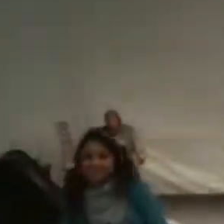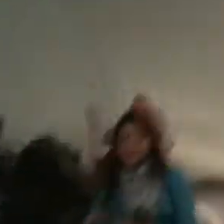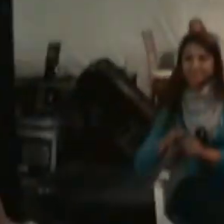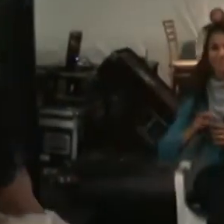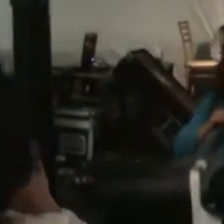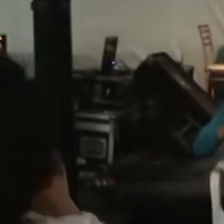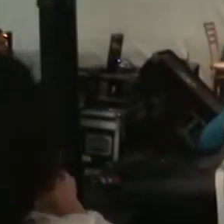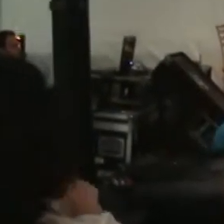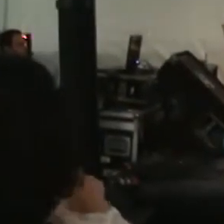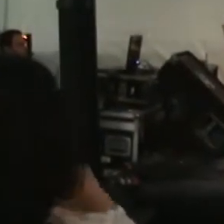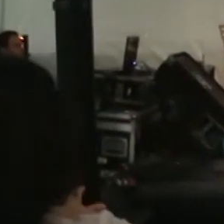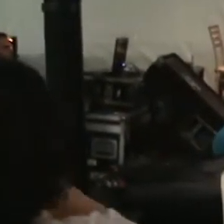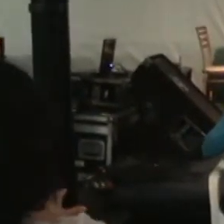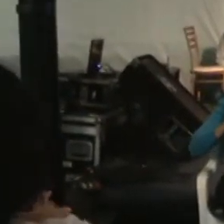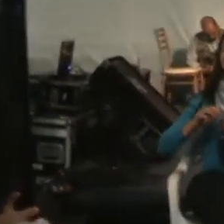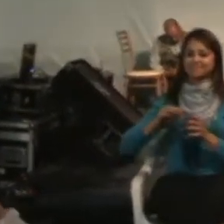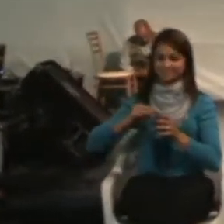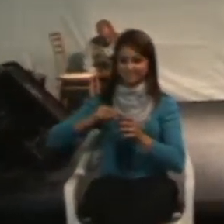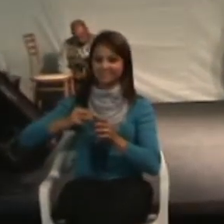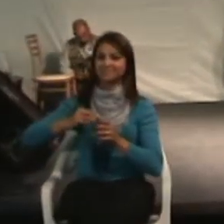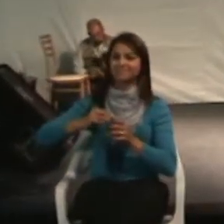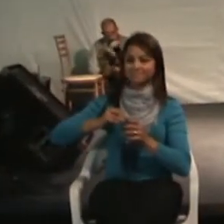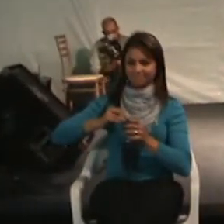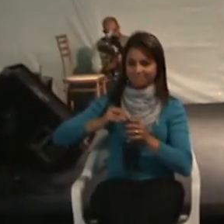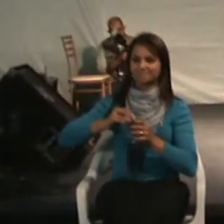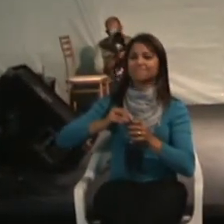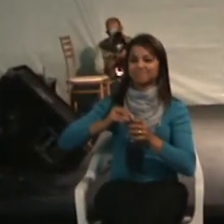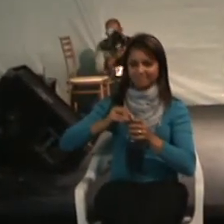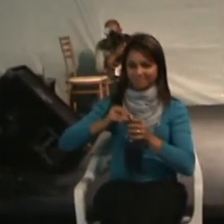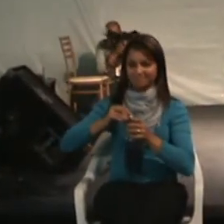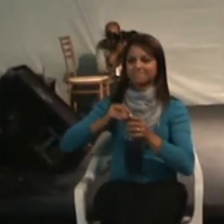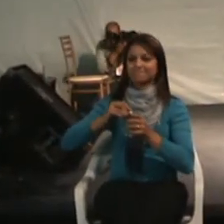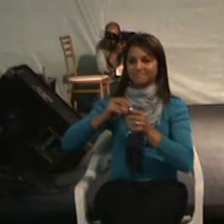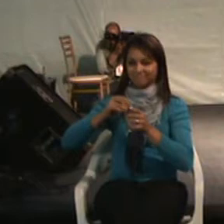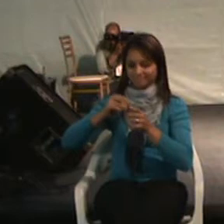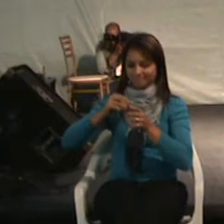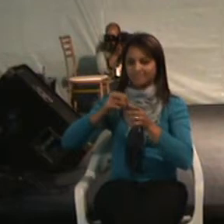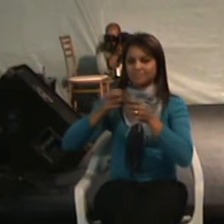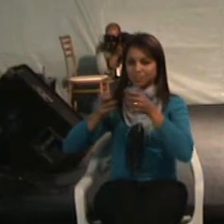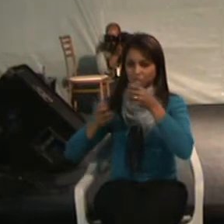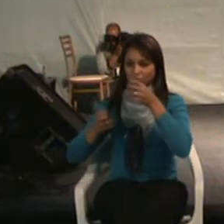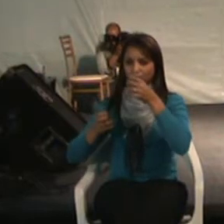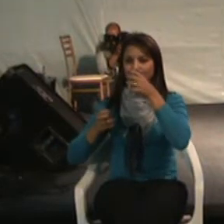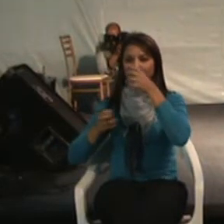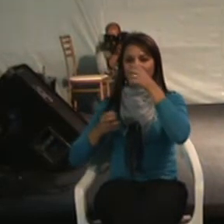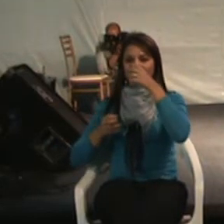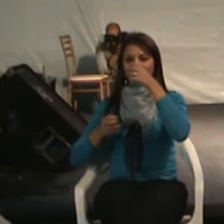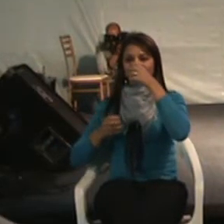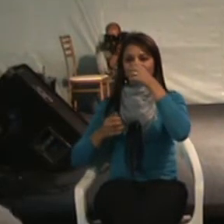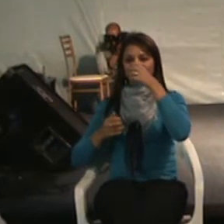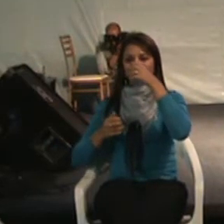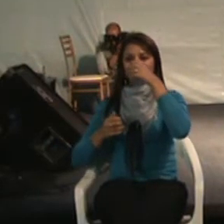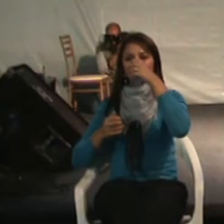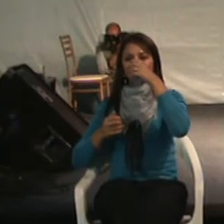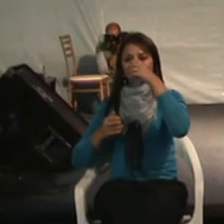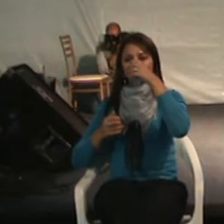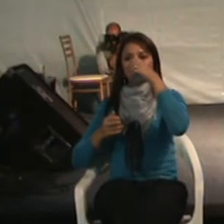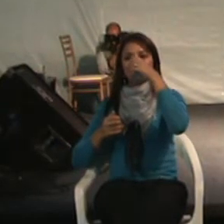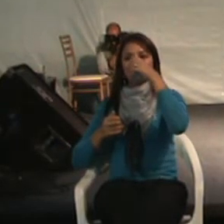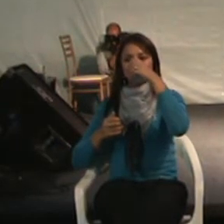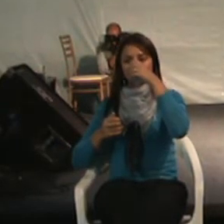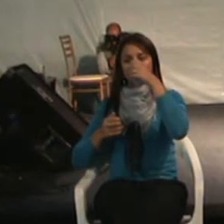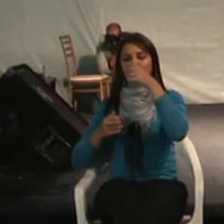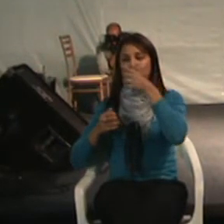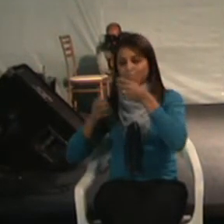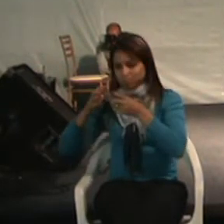Este não tem nada a ver, unicamente, com deficiência. Todos nós gostamos de pertencer